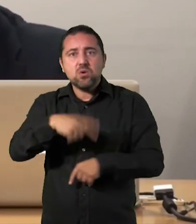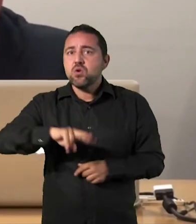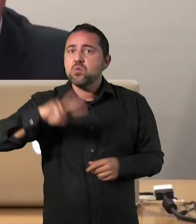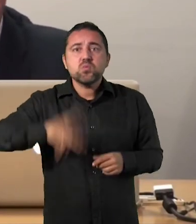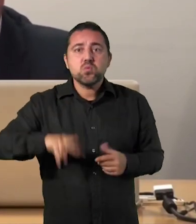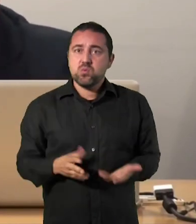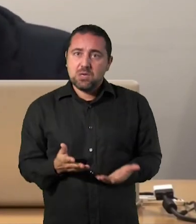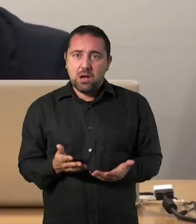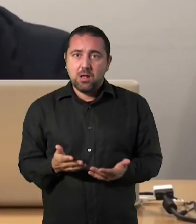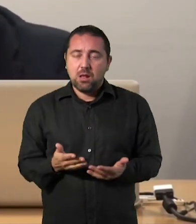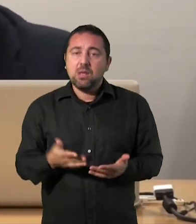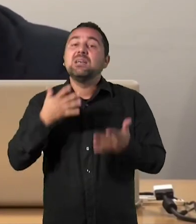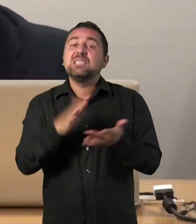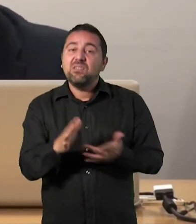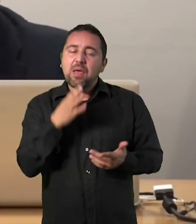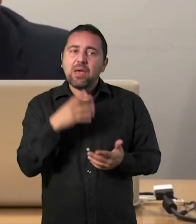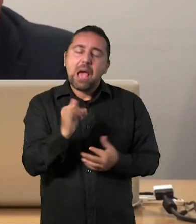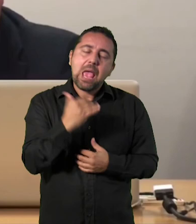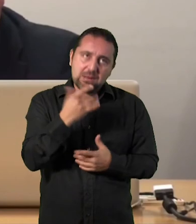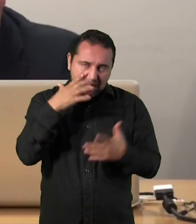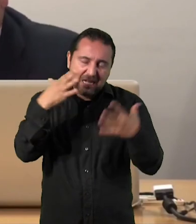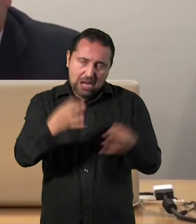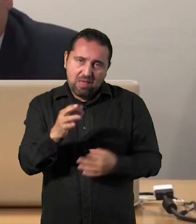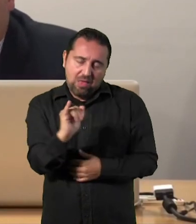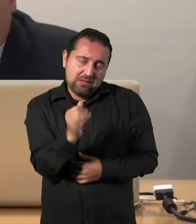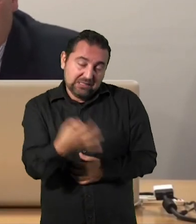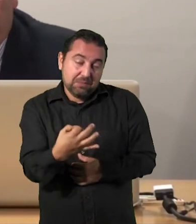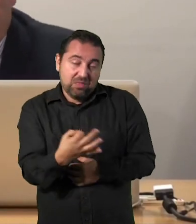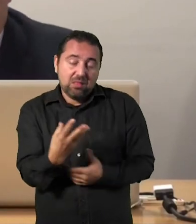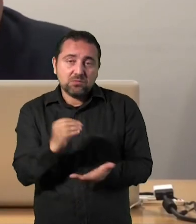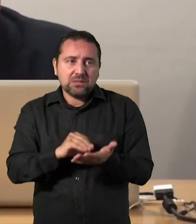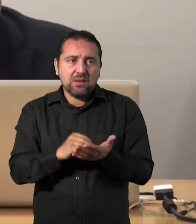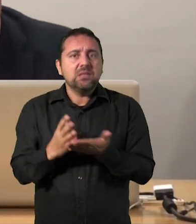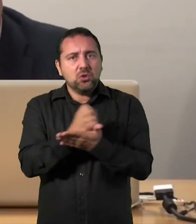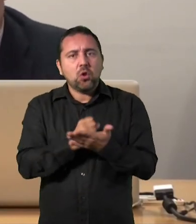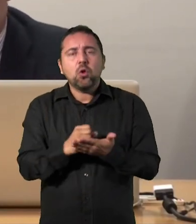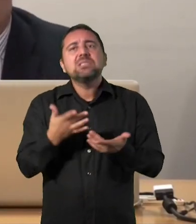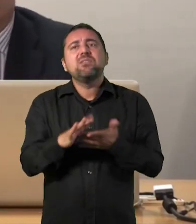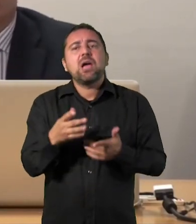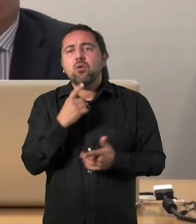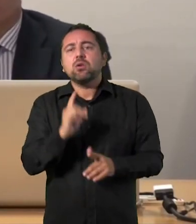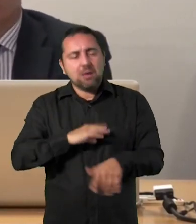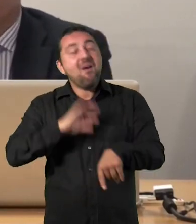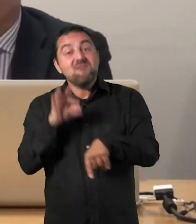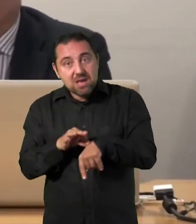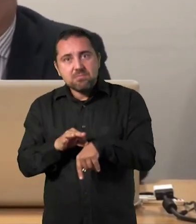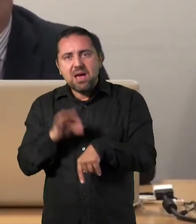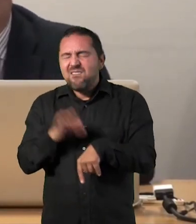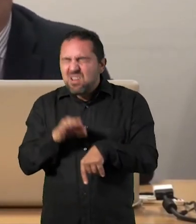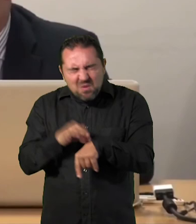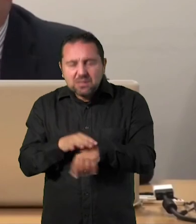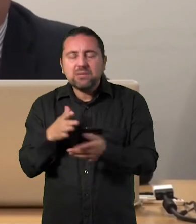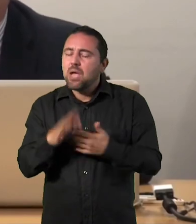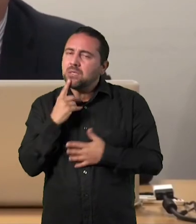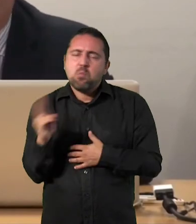suele poner enferma. Bueno, eso es un poco... Hay algo de realidad en todo eso, ¿no? No es que... Si se pone